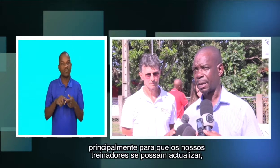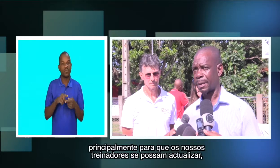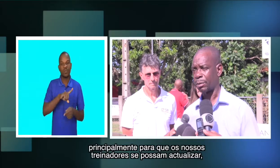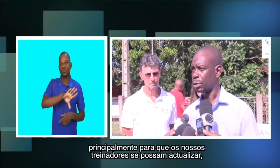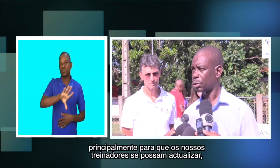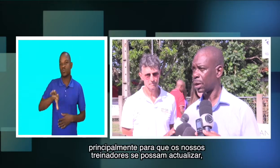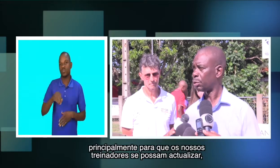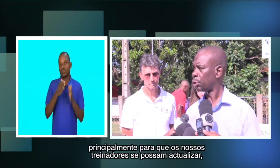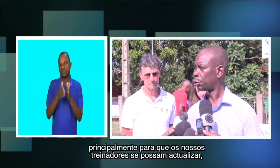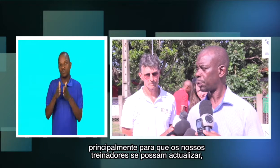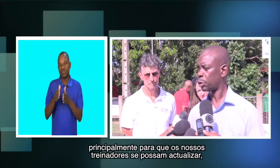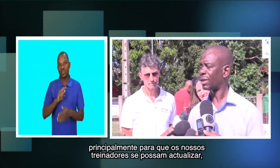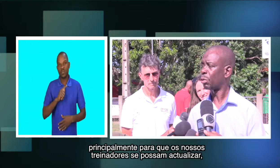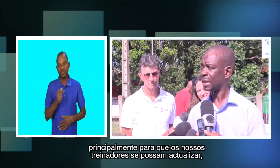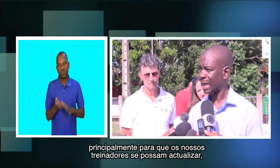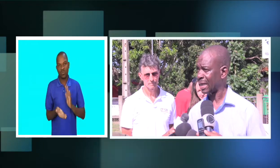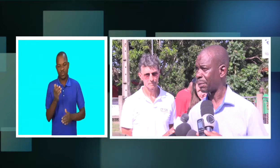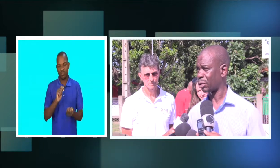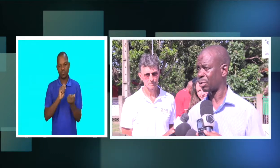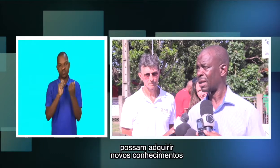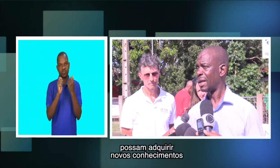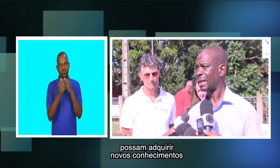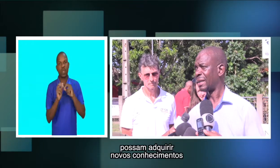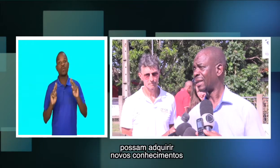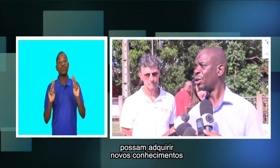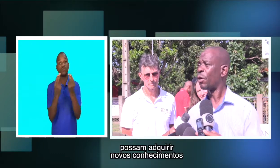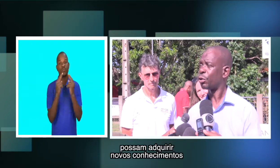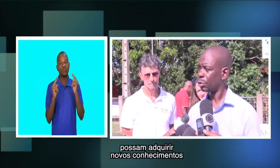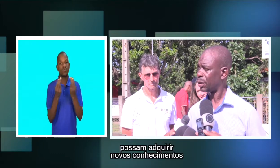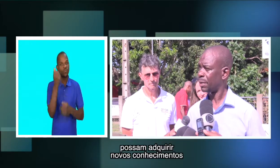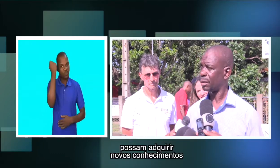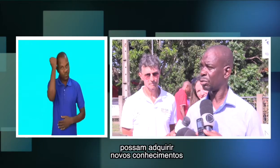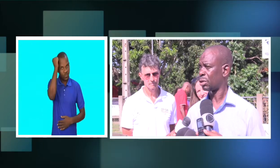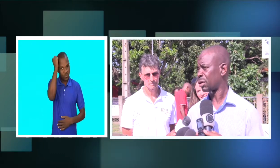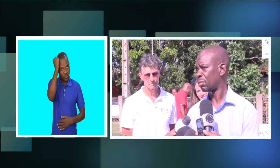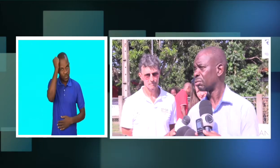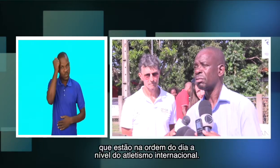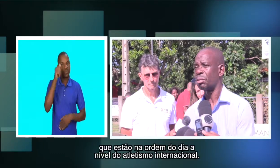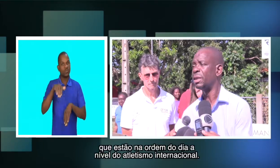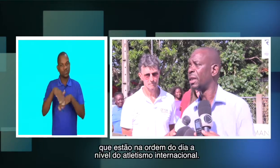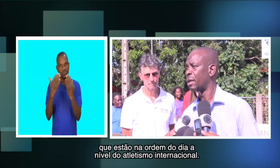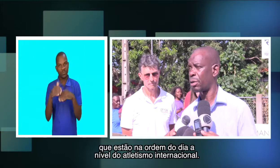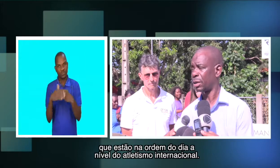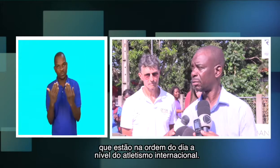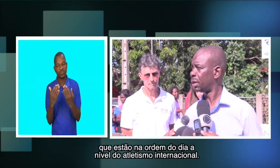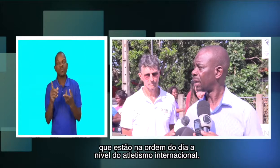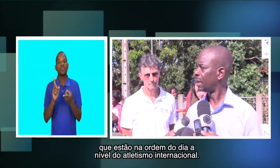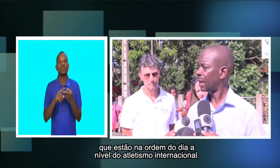para que os nossos treinadores possam atualizar e possam adquirir novos conhecimentos que estão no dia, na ordem do dia, a